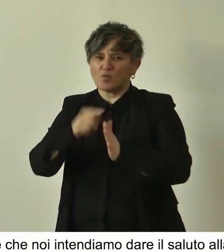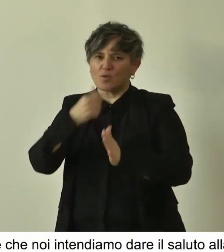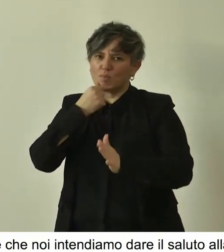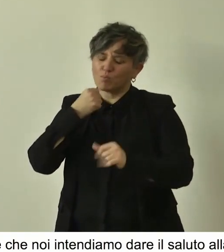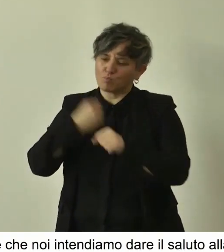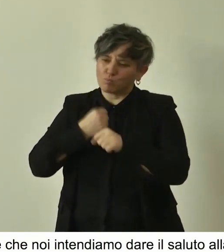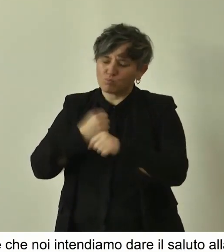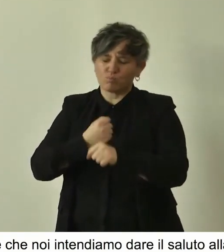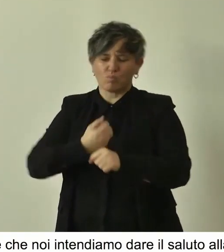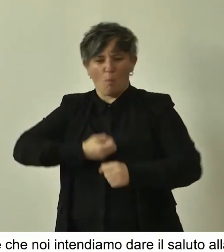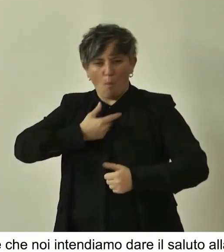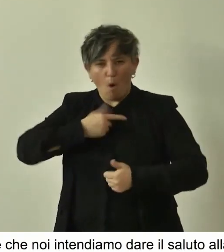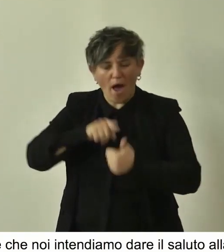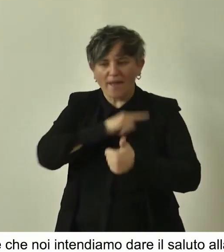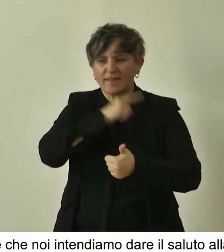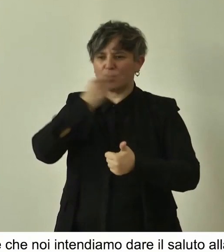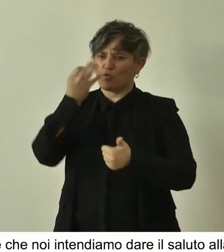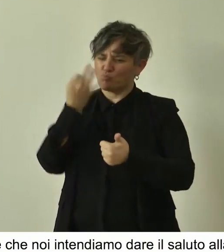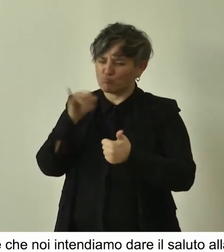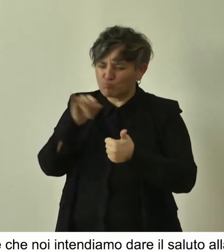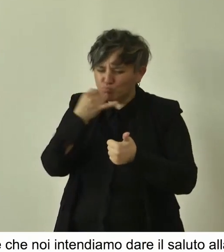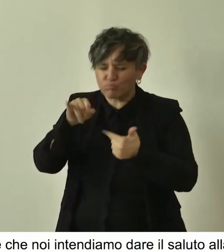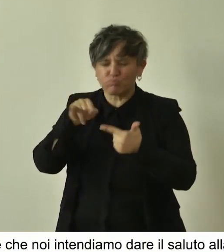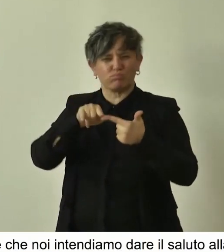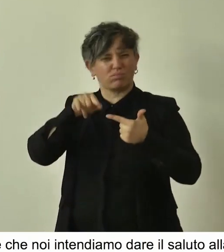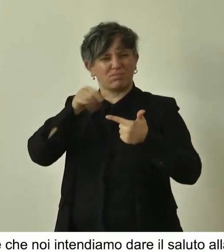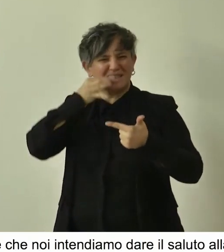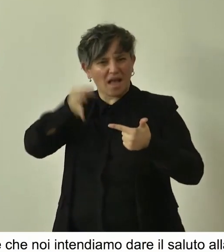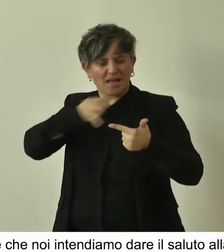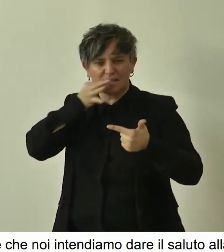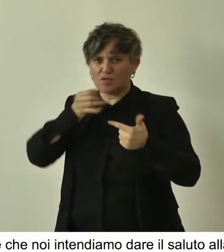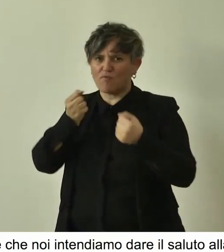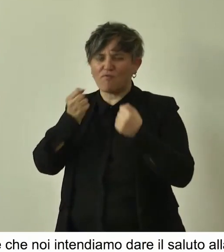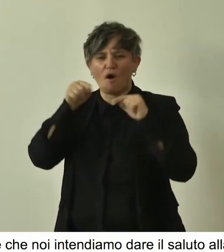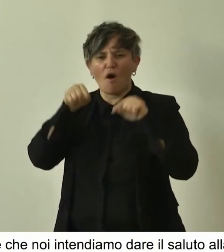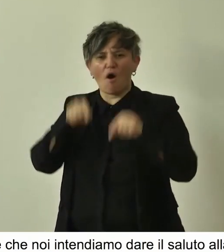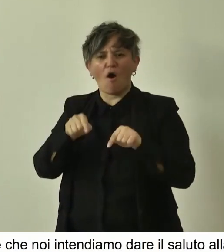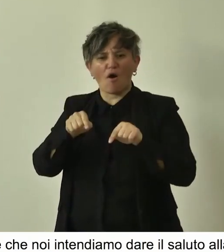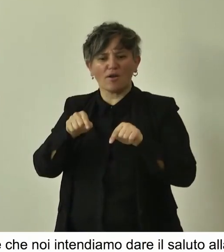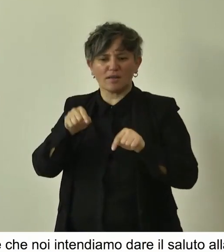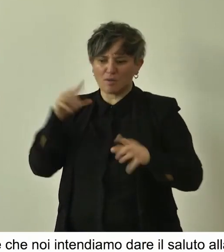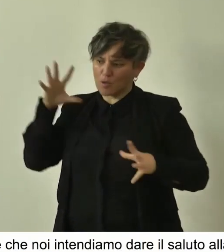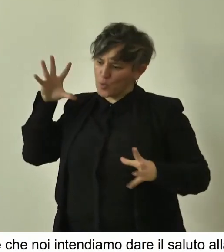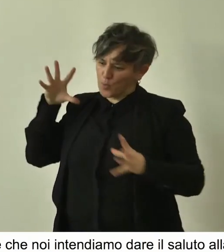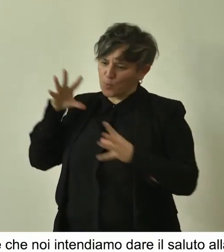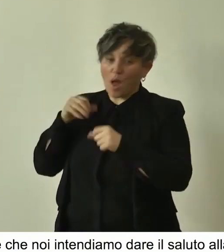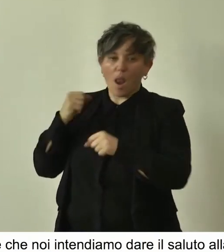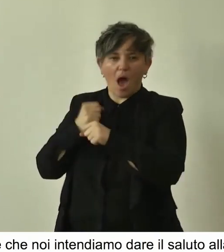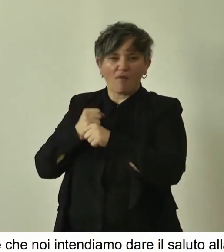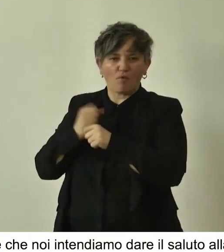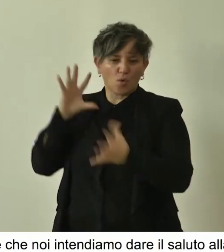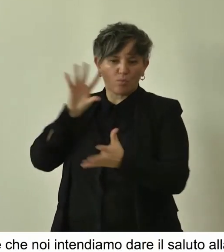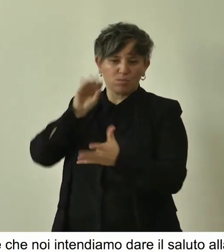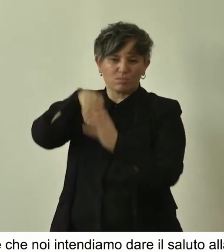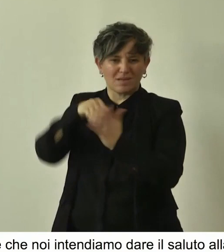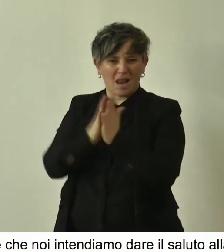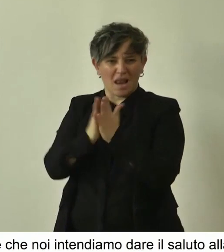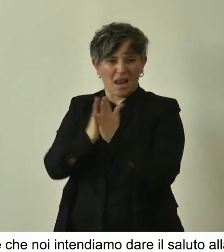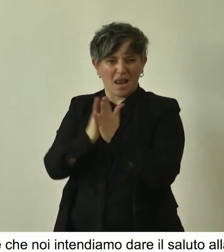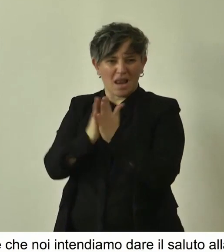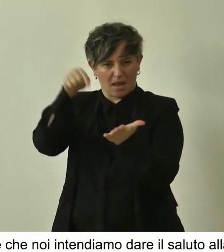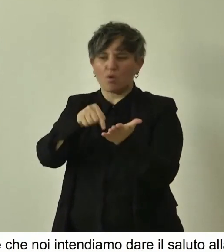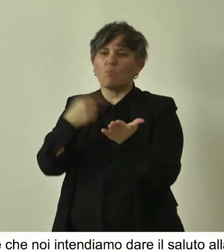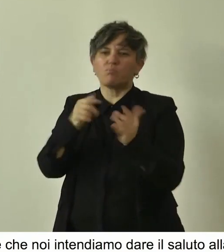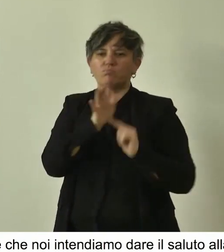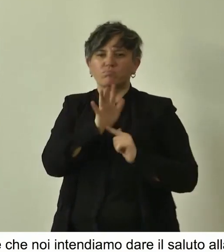molto poetico, molto corretto e dettagliato di questo lavoro che penso dimostri a tutti noi